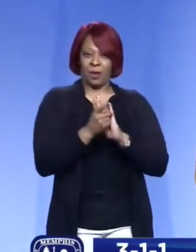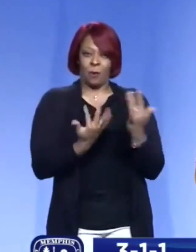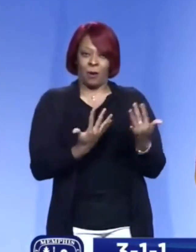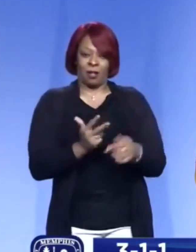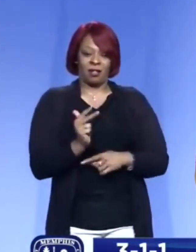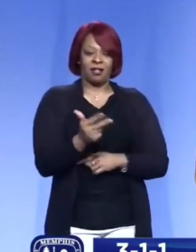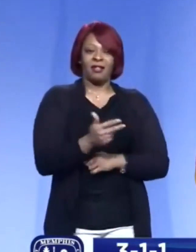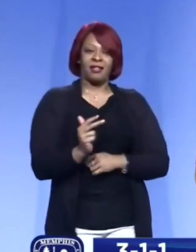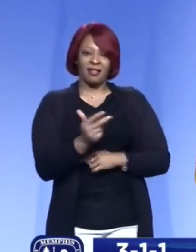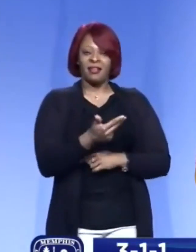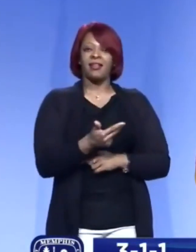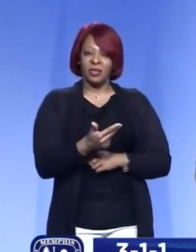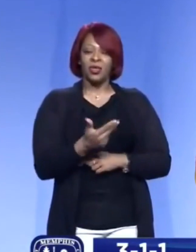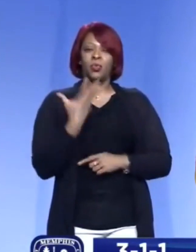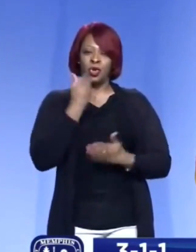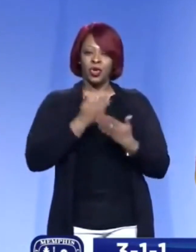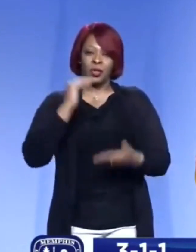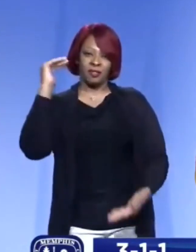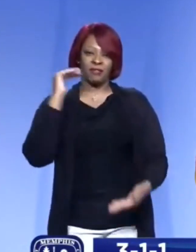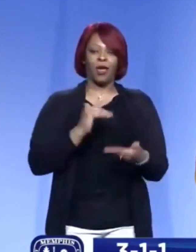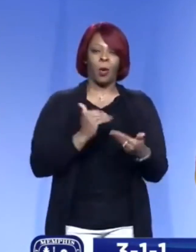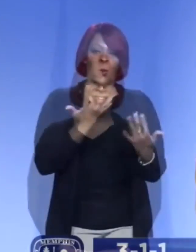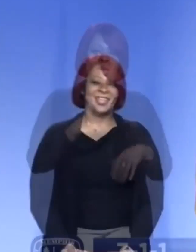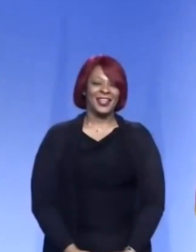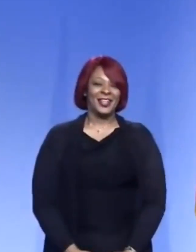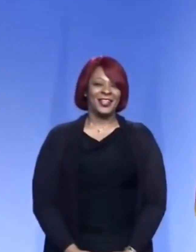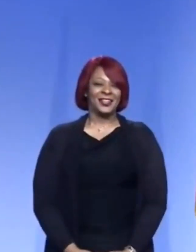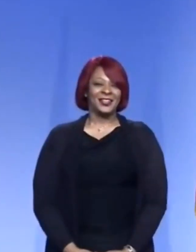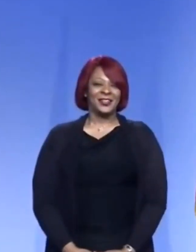Ahora los dejo con el Dr. Sweat. Muchas gracias.